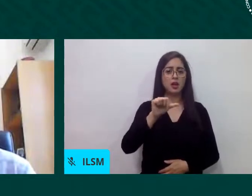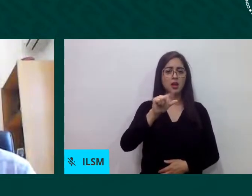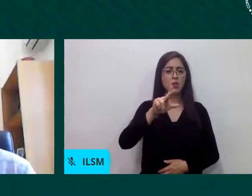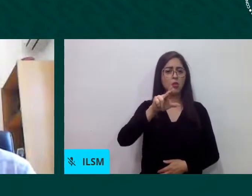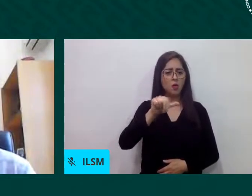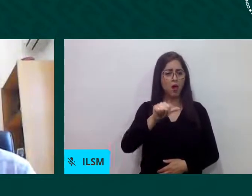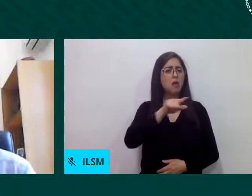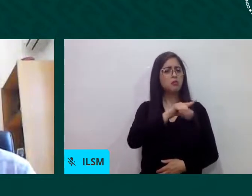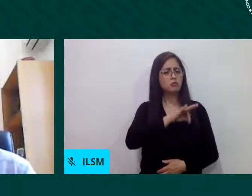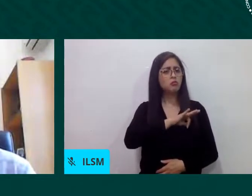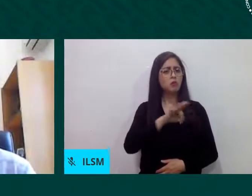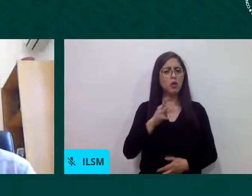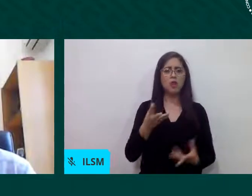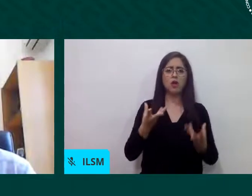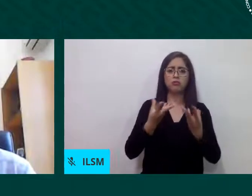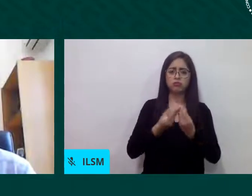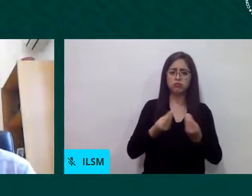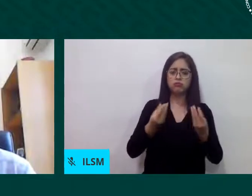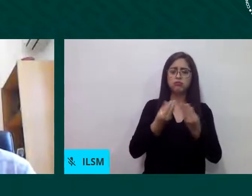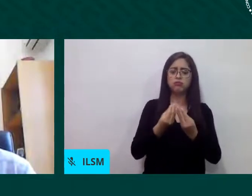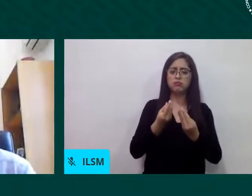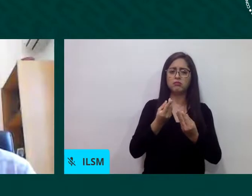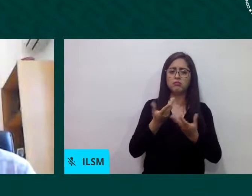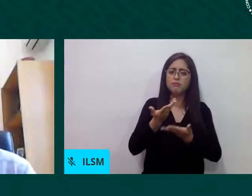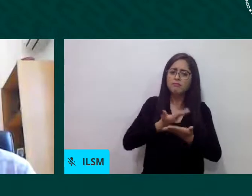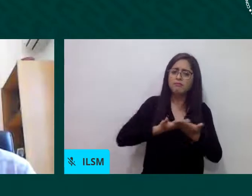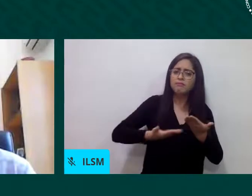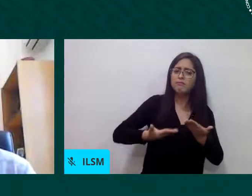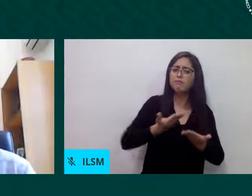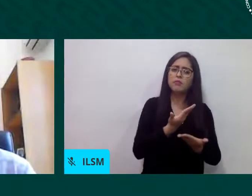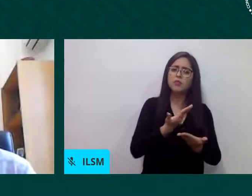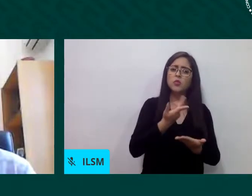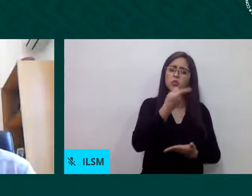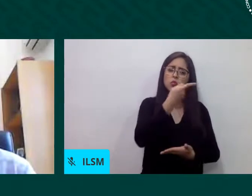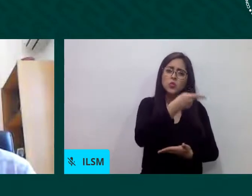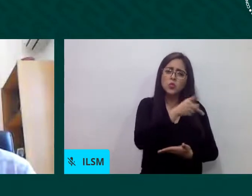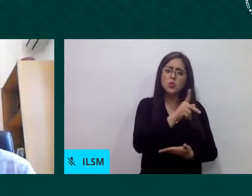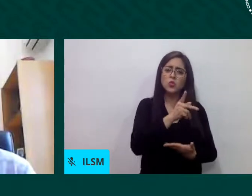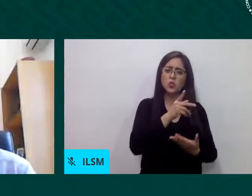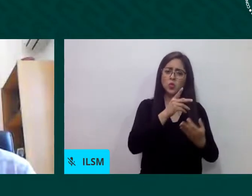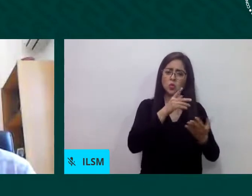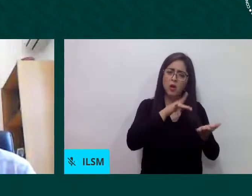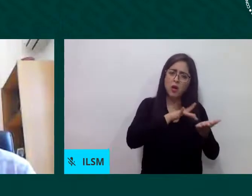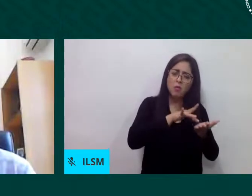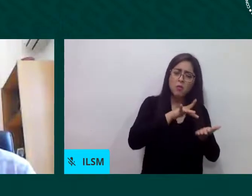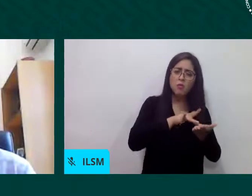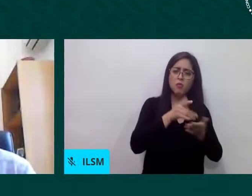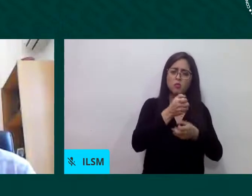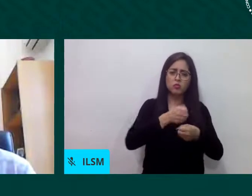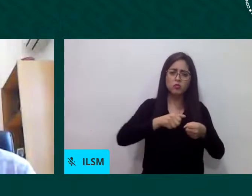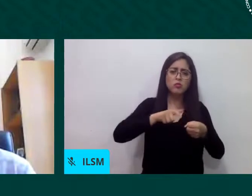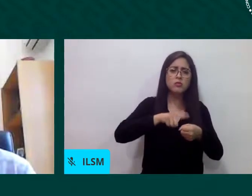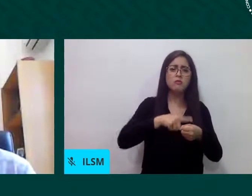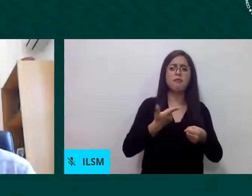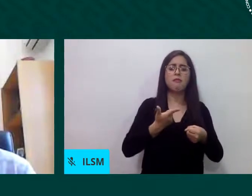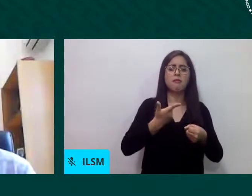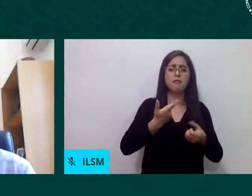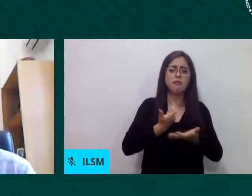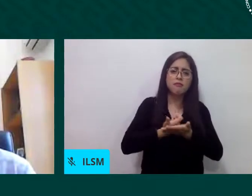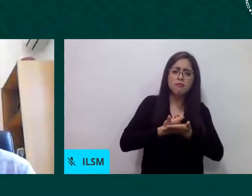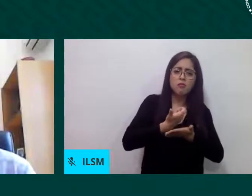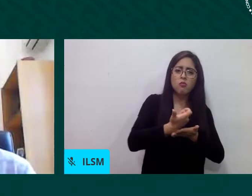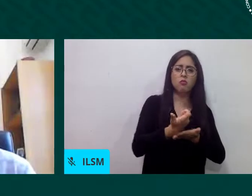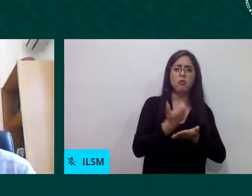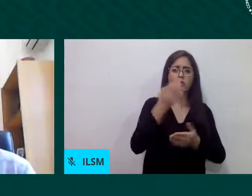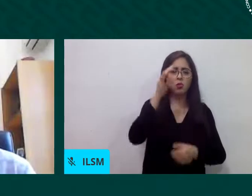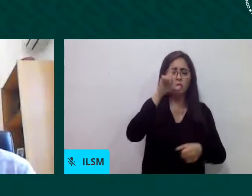aportes sociales económicos culturales que aporta la población migrante